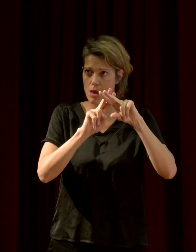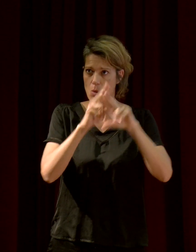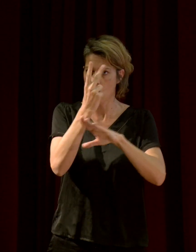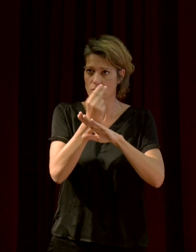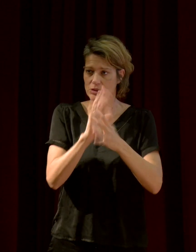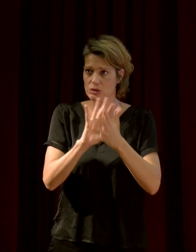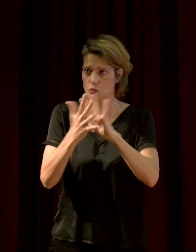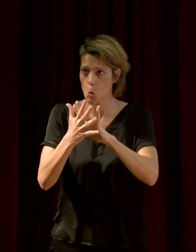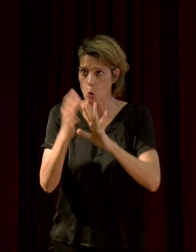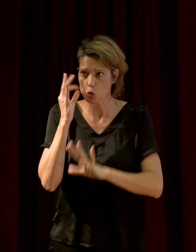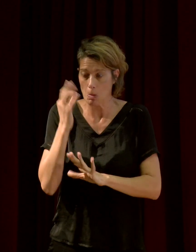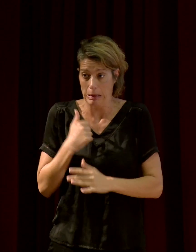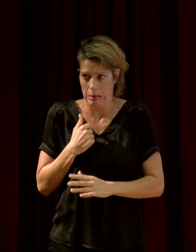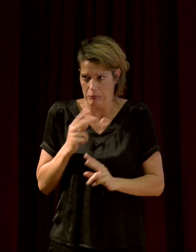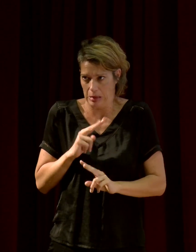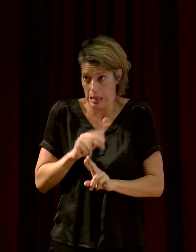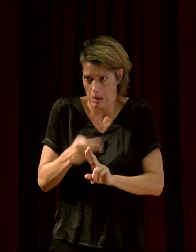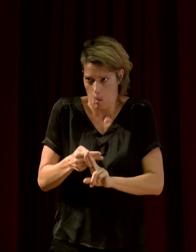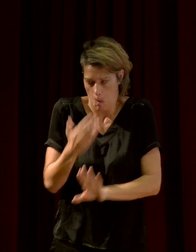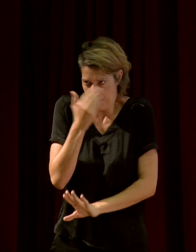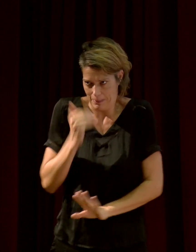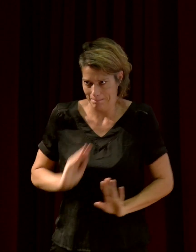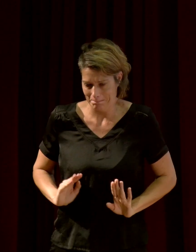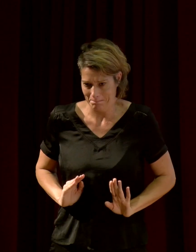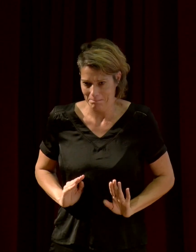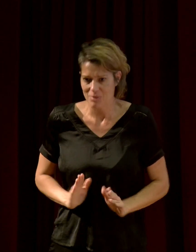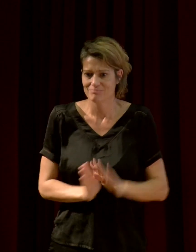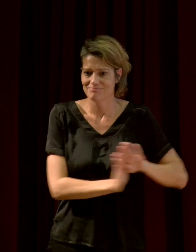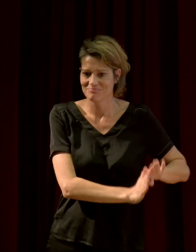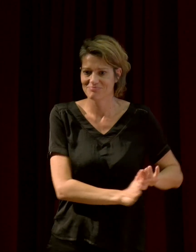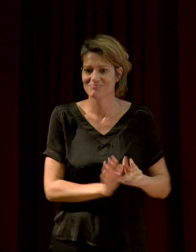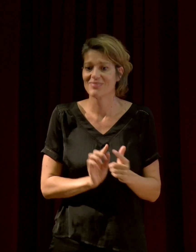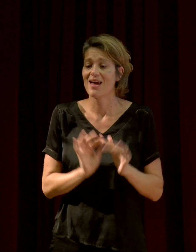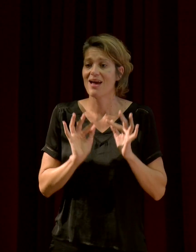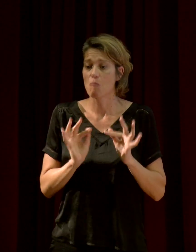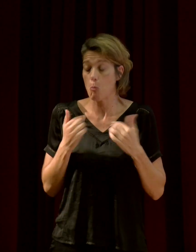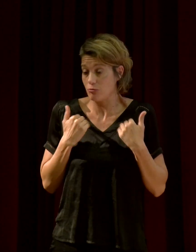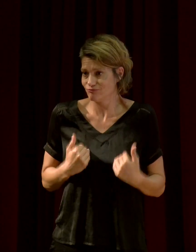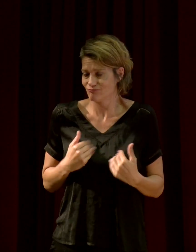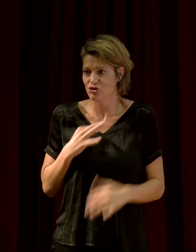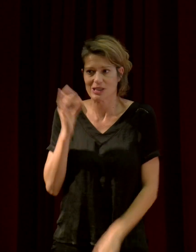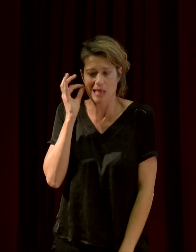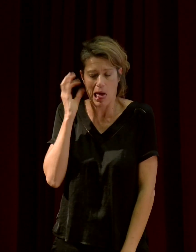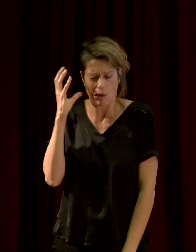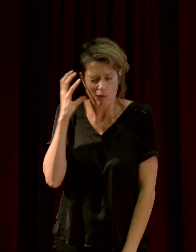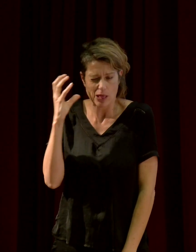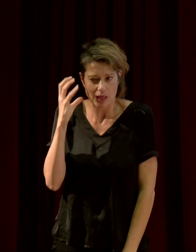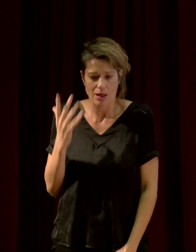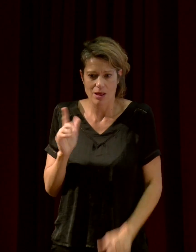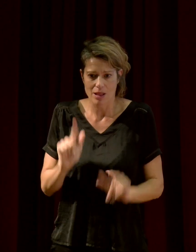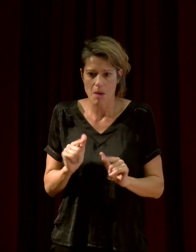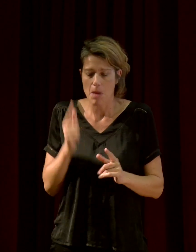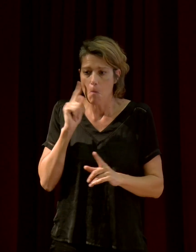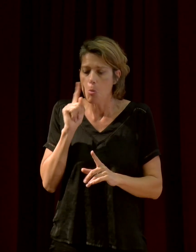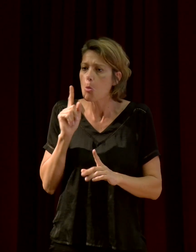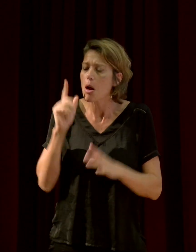Mais sinon, je ne saurais pas trop vous répondre. Pour les acouphènes... Je ne pas astronaute, j'ai des acouphènes. Je ne sais pas pourquoi les